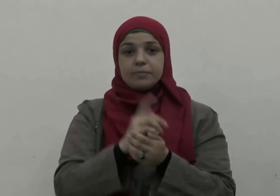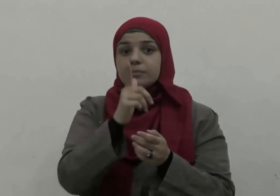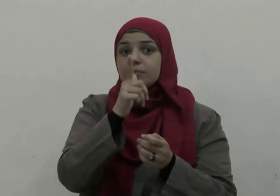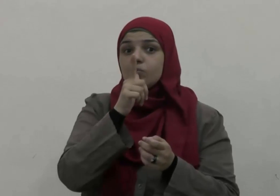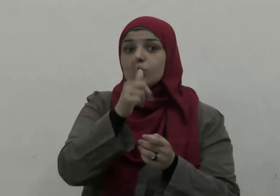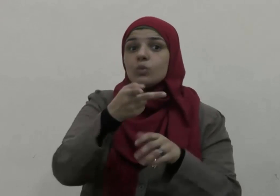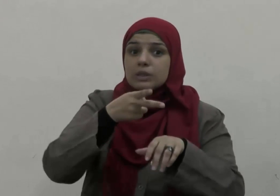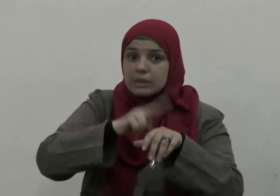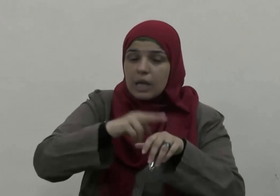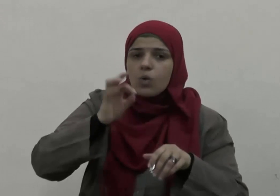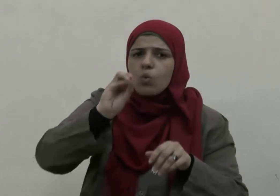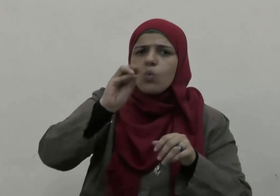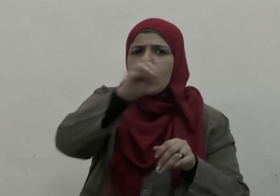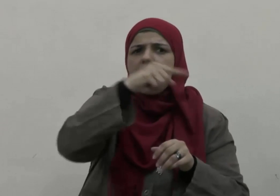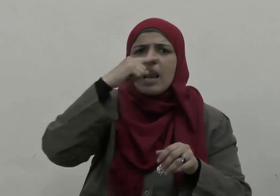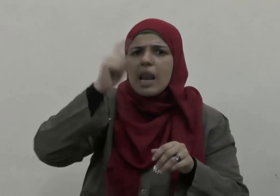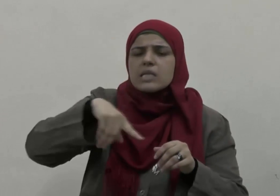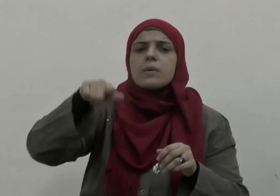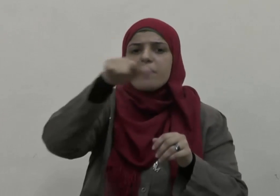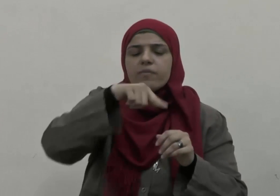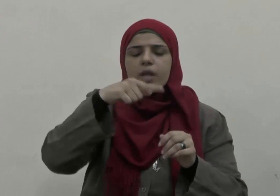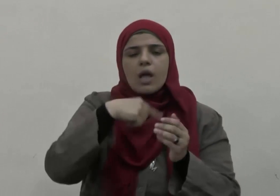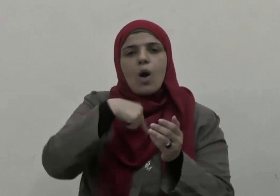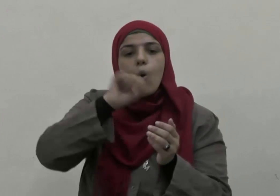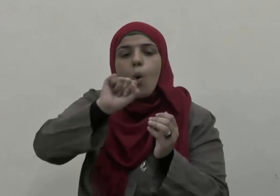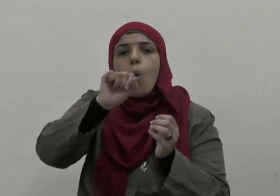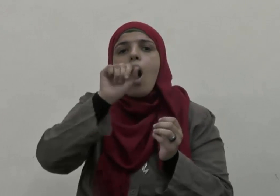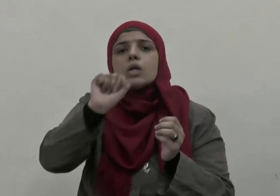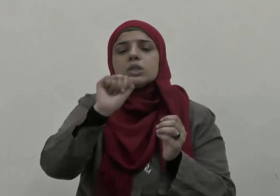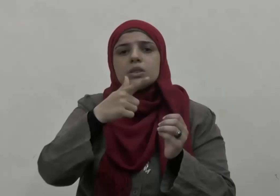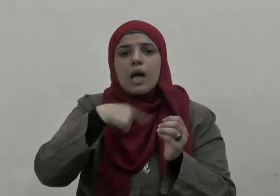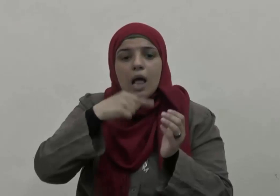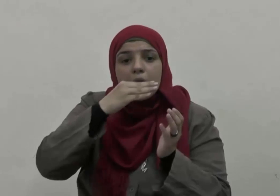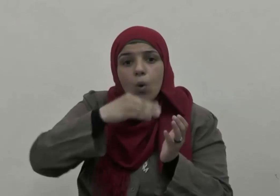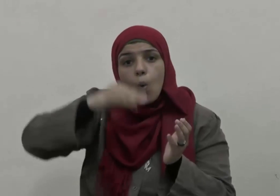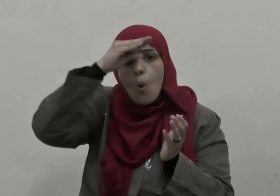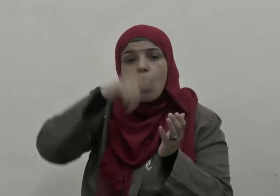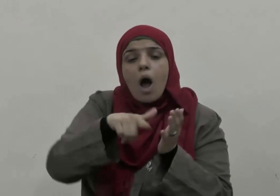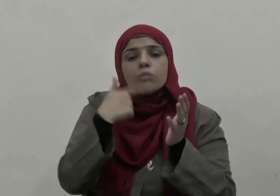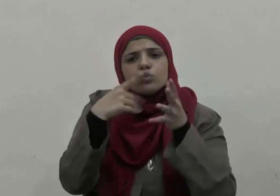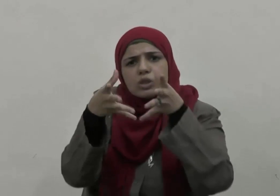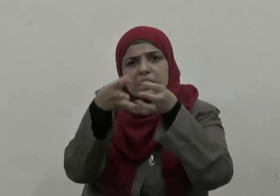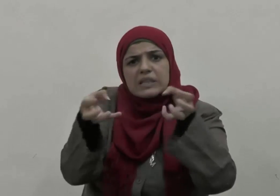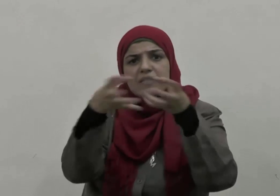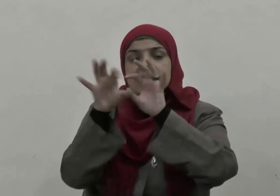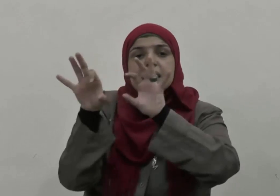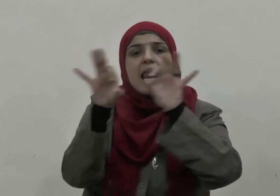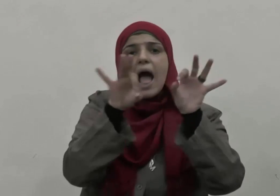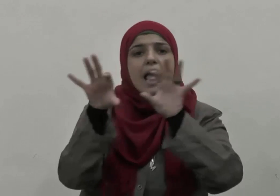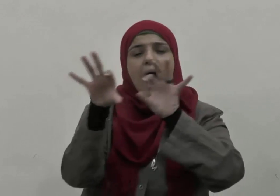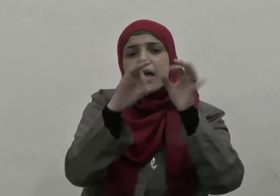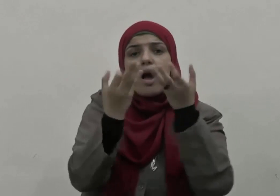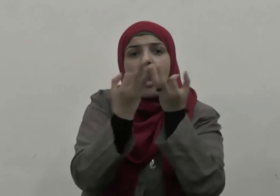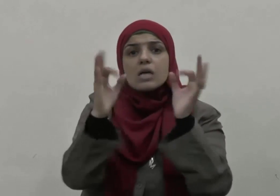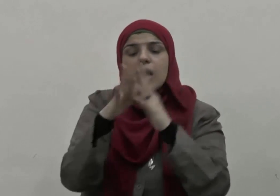والمتدبر في الخطاب الكرآني يرى أن الآيات التي